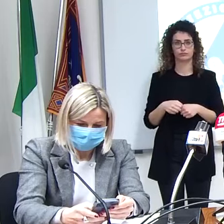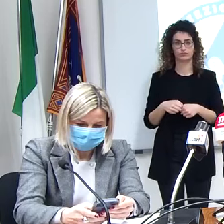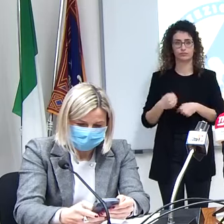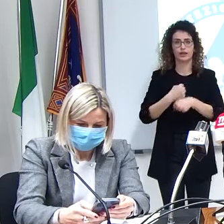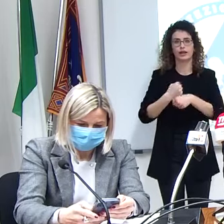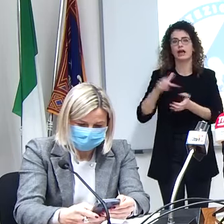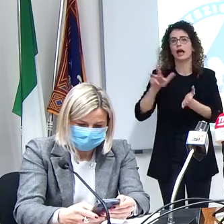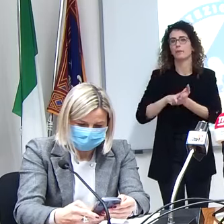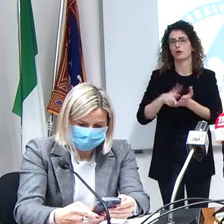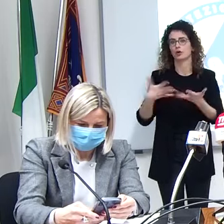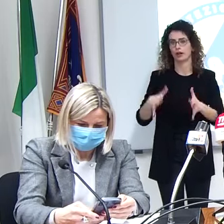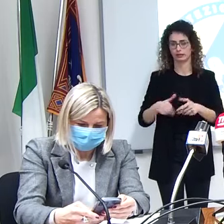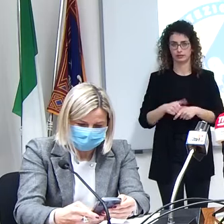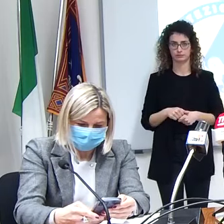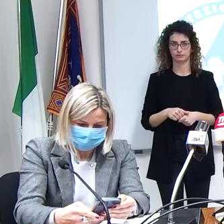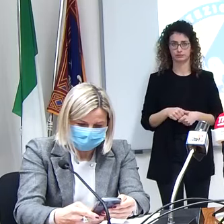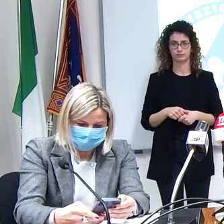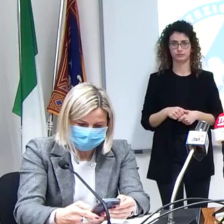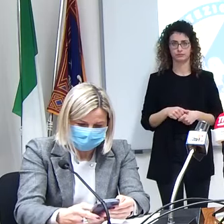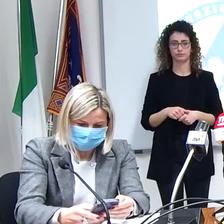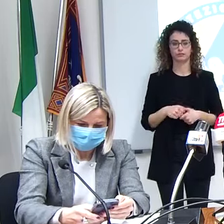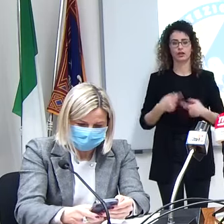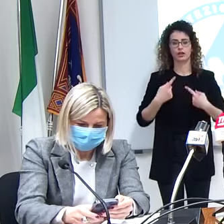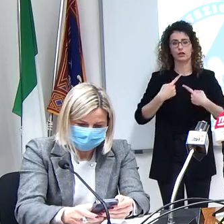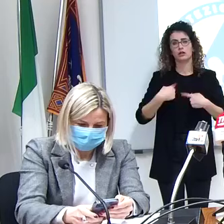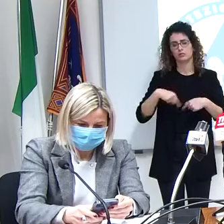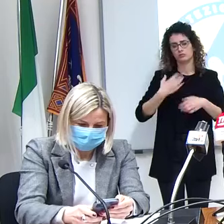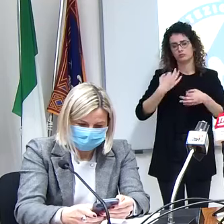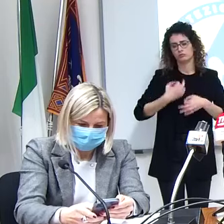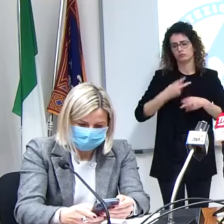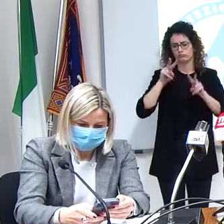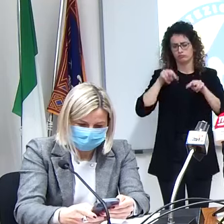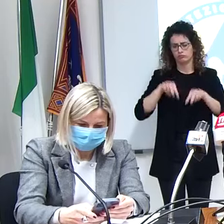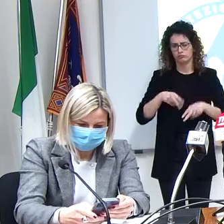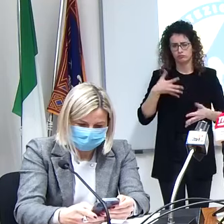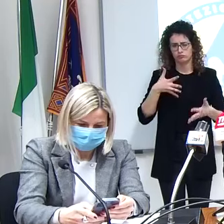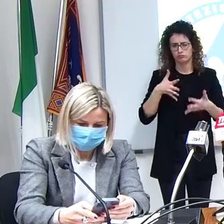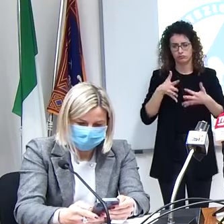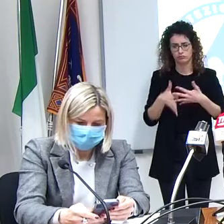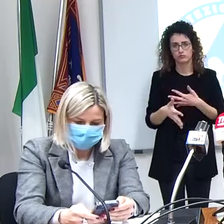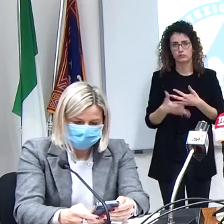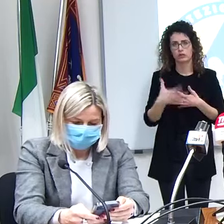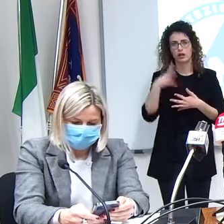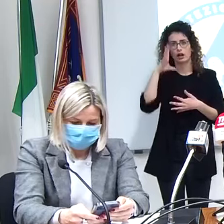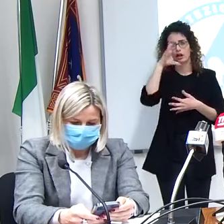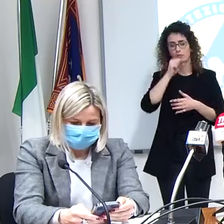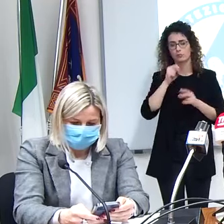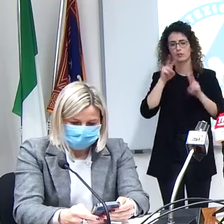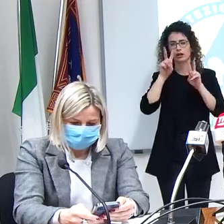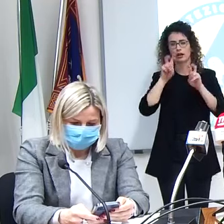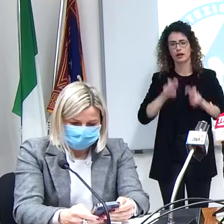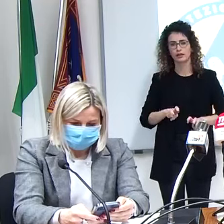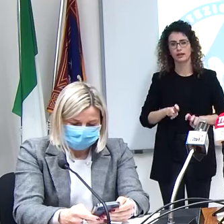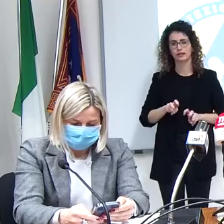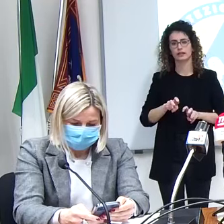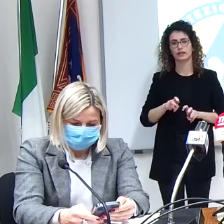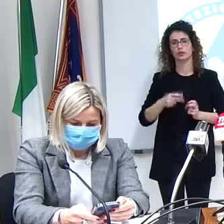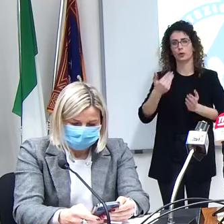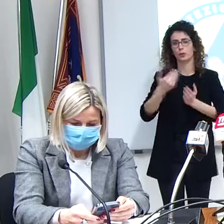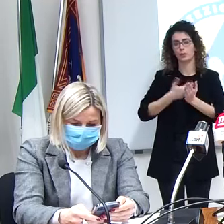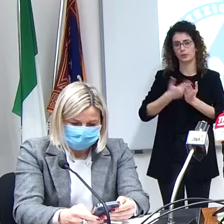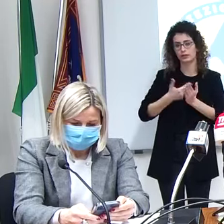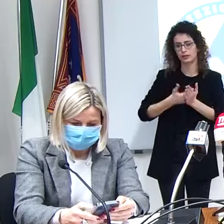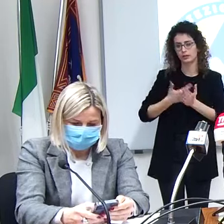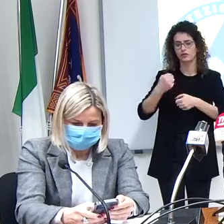faremo anche degli approfondimenti per capire analizzando anche le prescrizioni quali sono